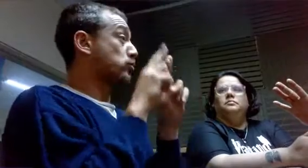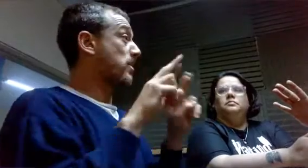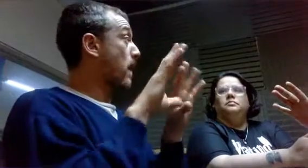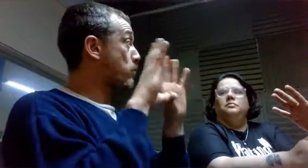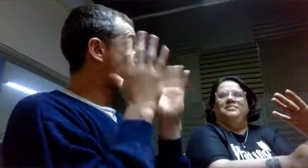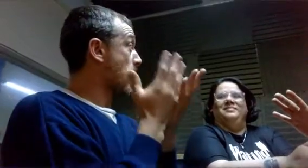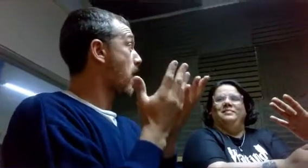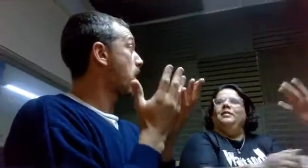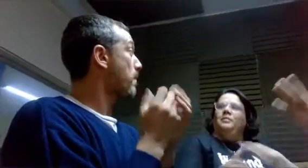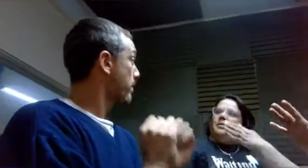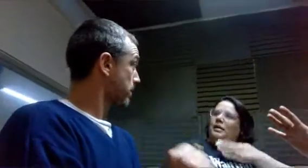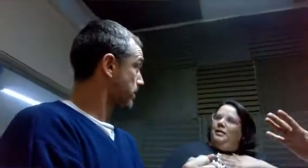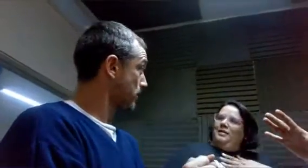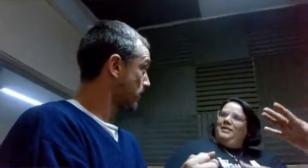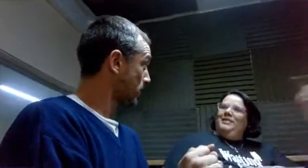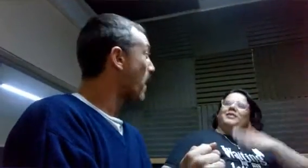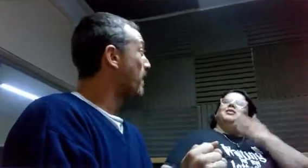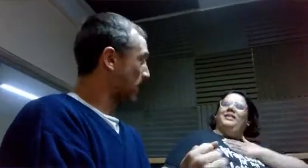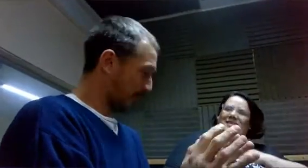la No me he dado la palabra.